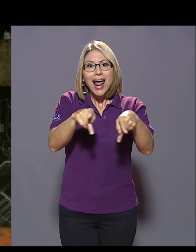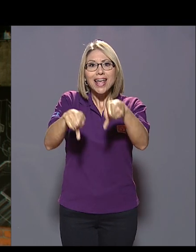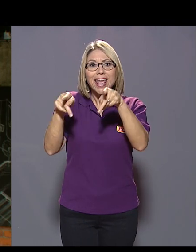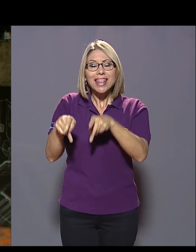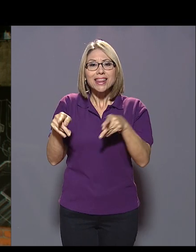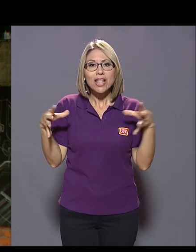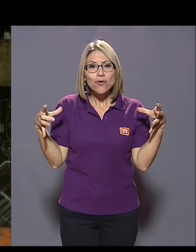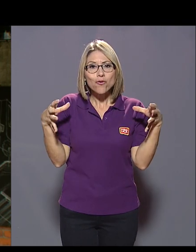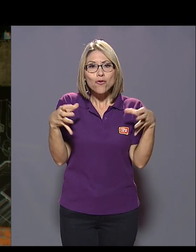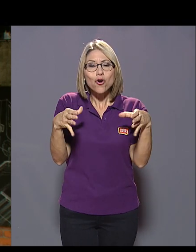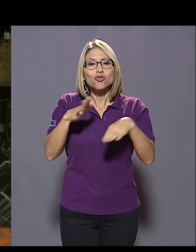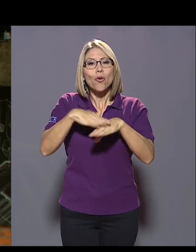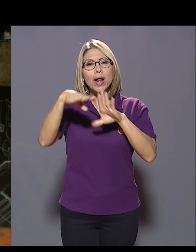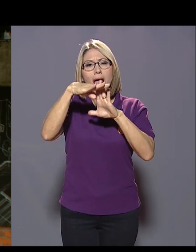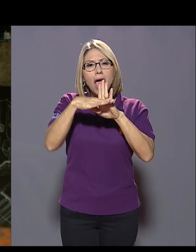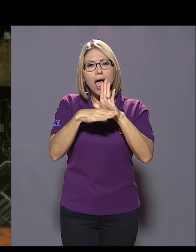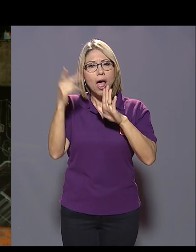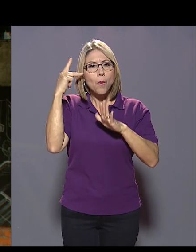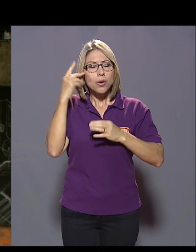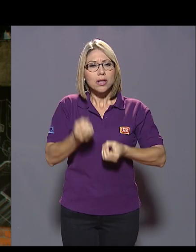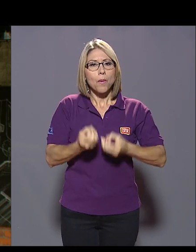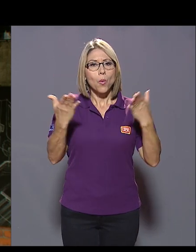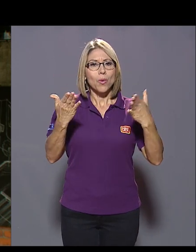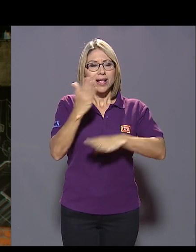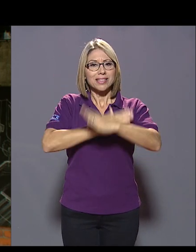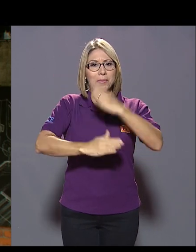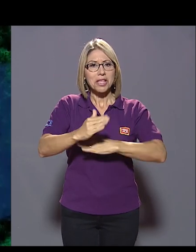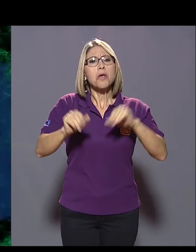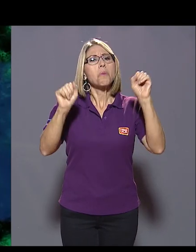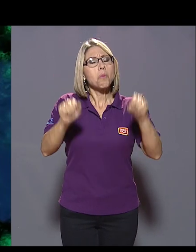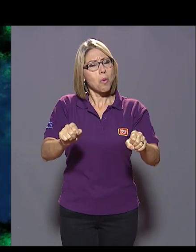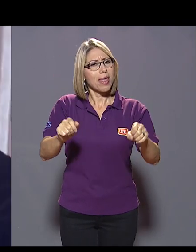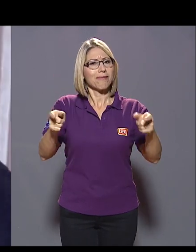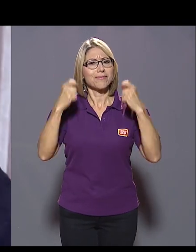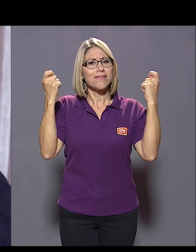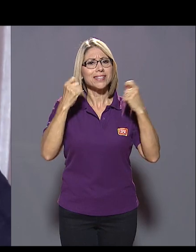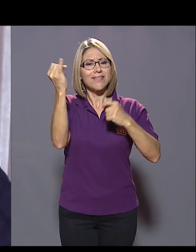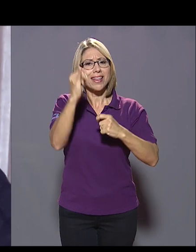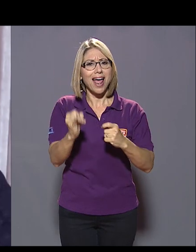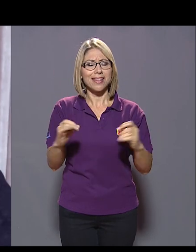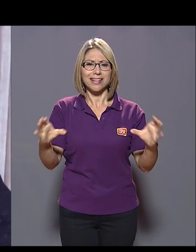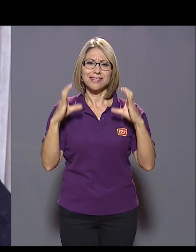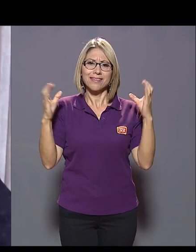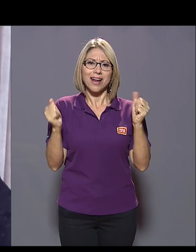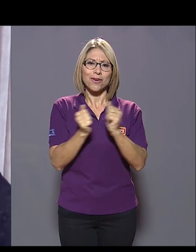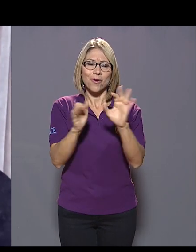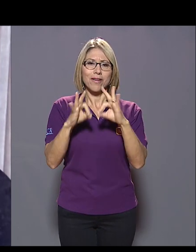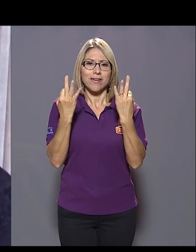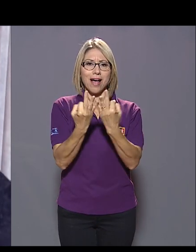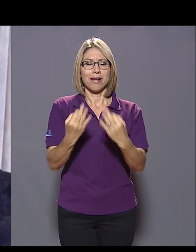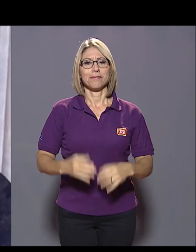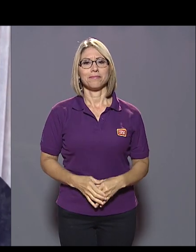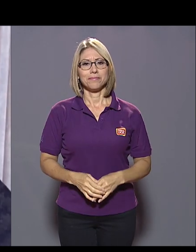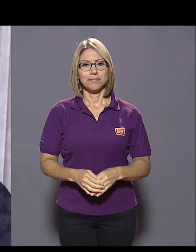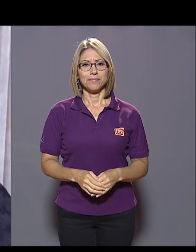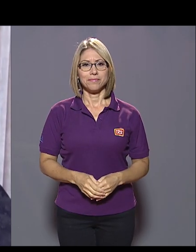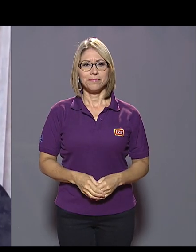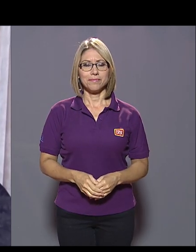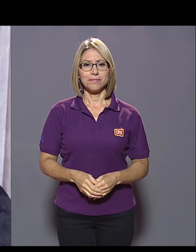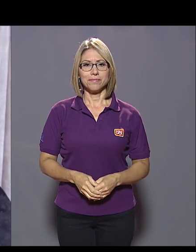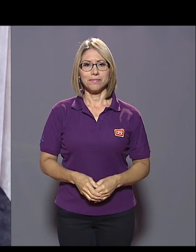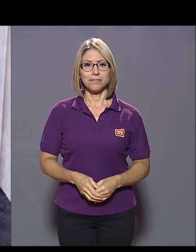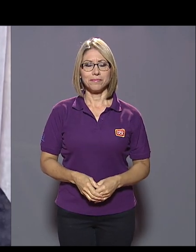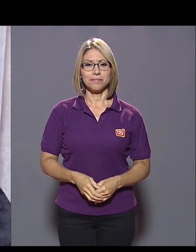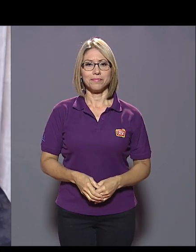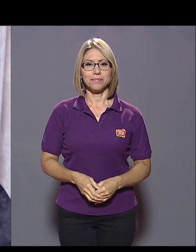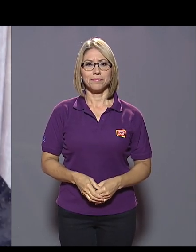reunir alrededor de la política pública de discapacidad para que pueda celebrar junto con sus familias en un gran festival de arte. ¡Adiós! ¡Suscríbete